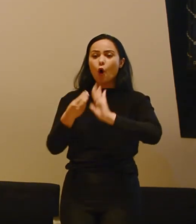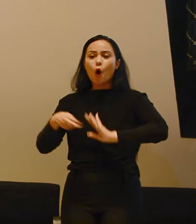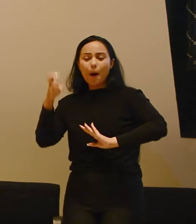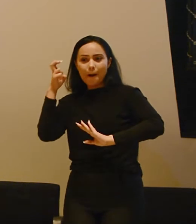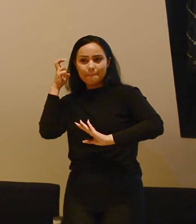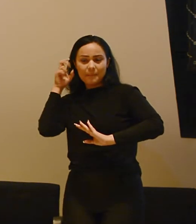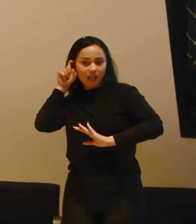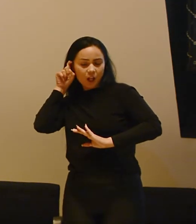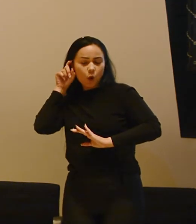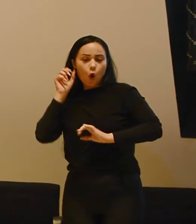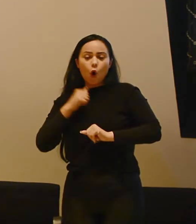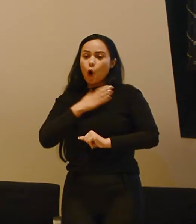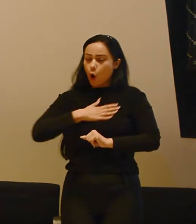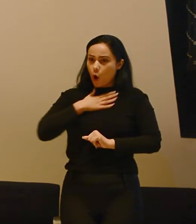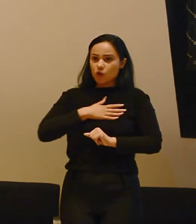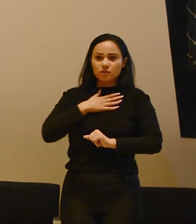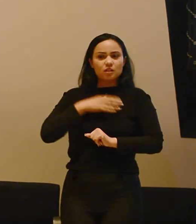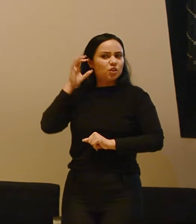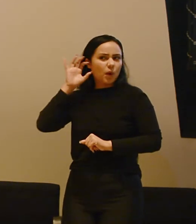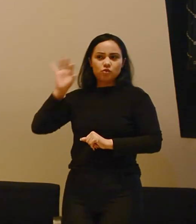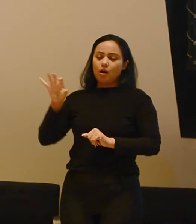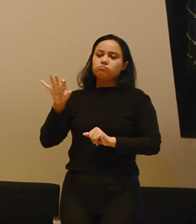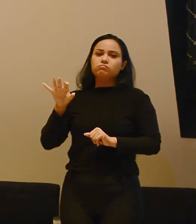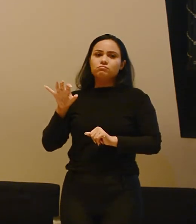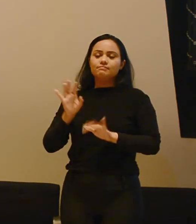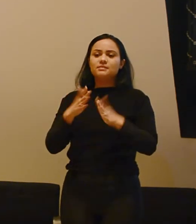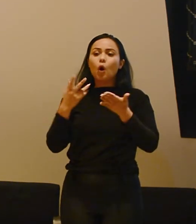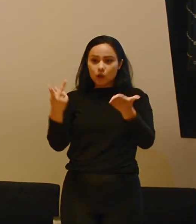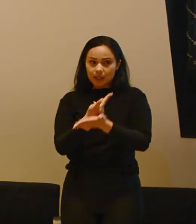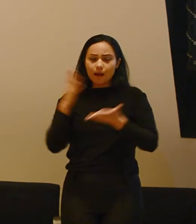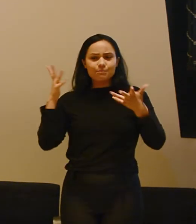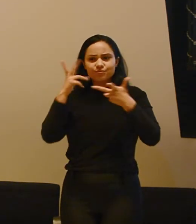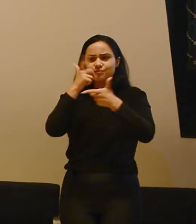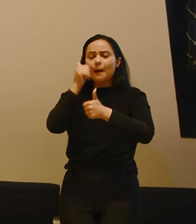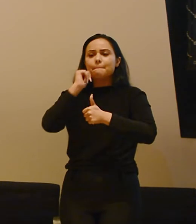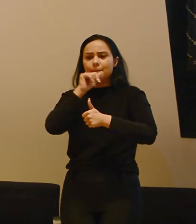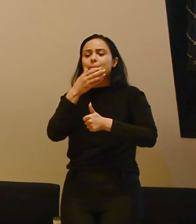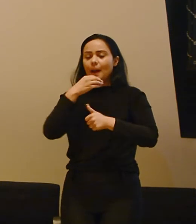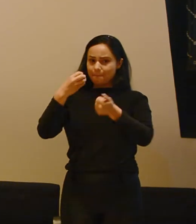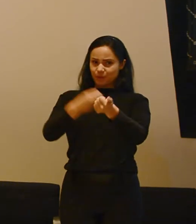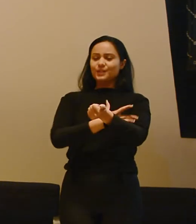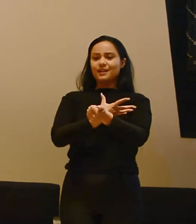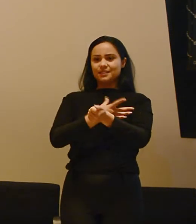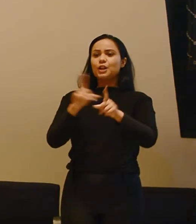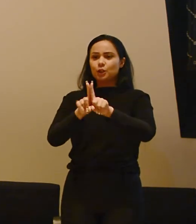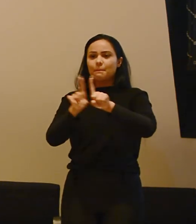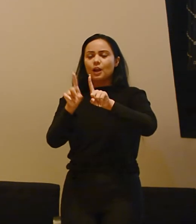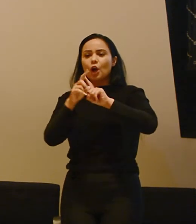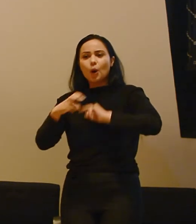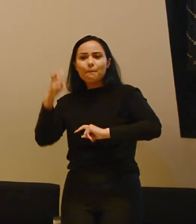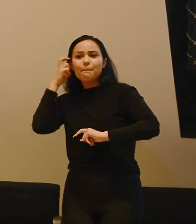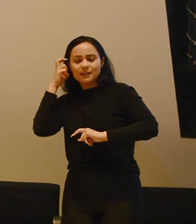criança, ela adora e não quer tirar o aparelho por nada, né? Então isso acontece e é lindo, os pais, é super emocionante, né? Assim como o implante,